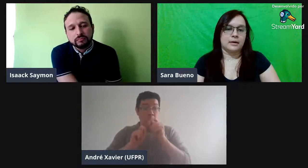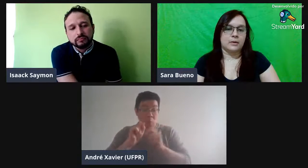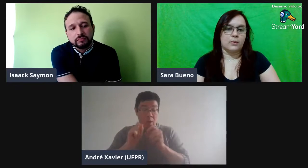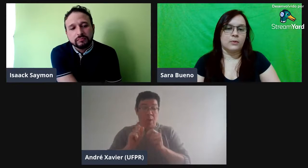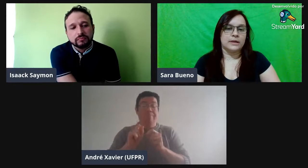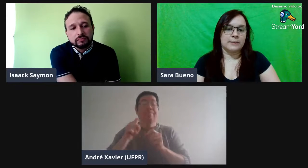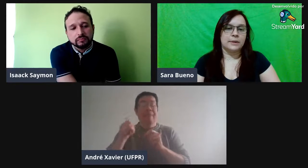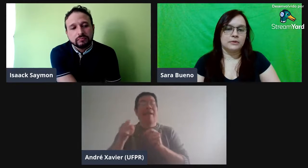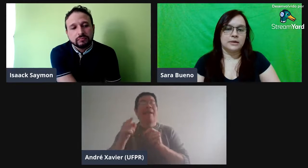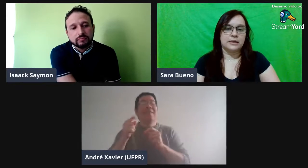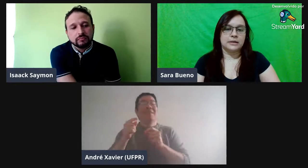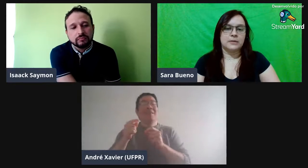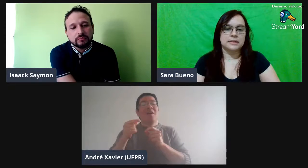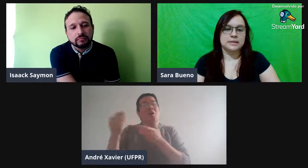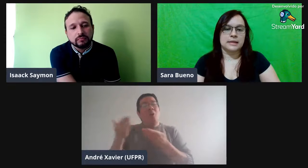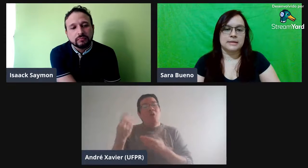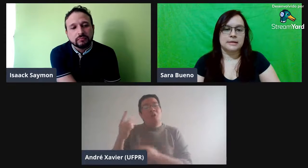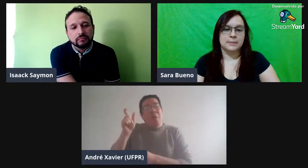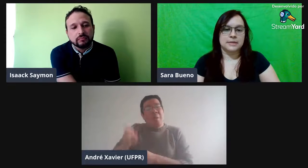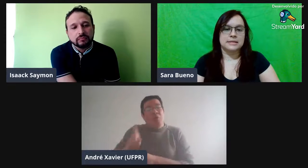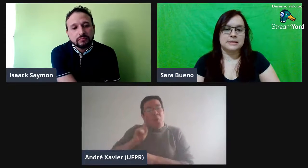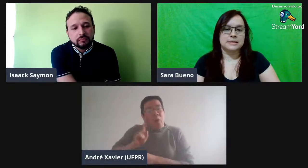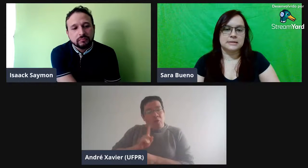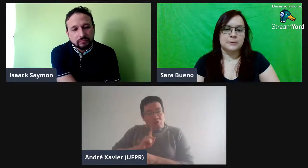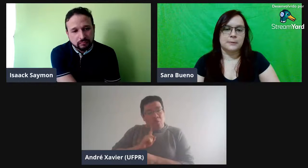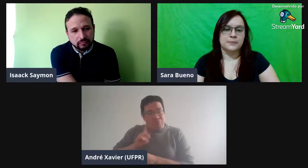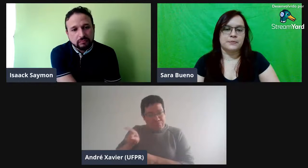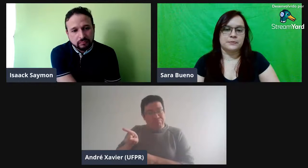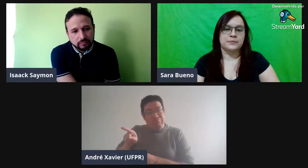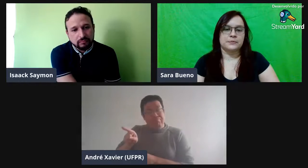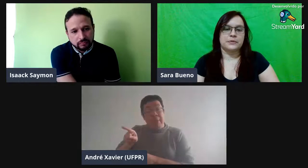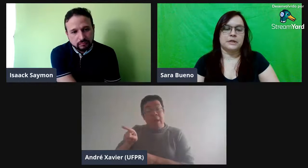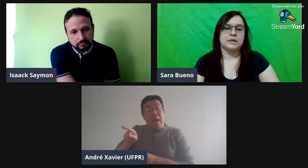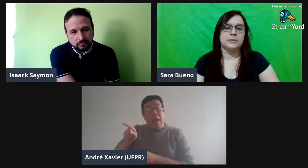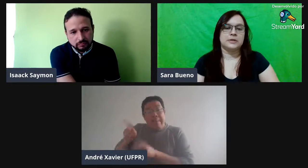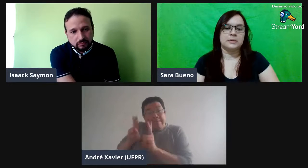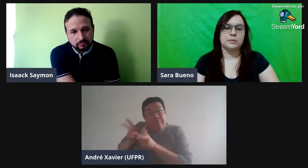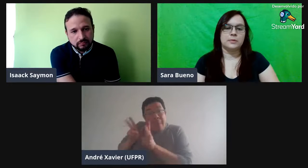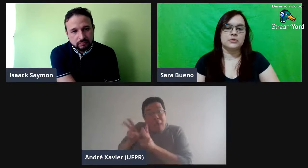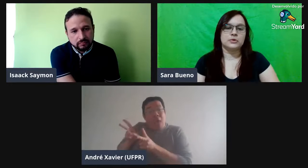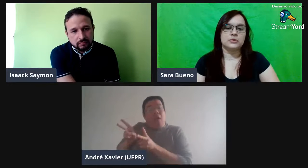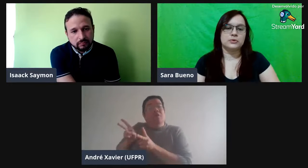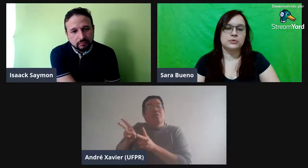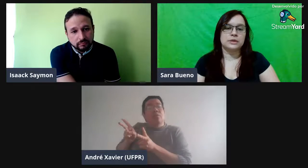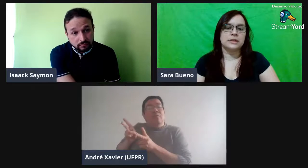o enquadramento ali da língua de sinais, né, para sinalização. Então, por exemplo, uma pessoa surda,